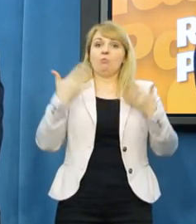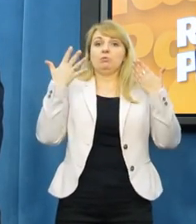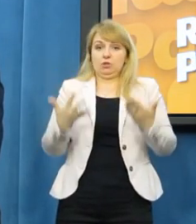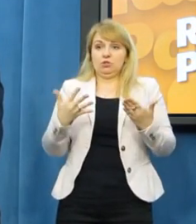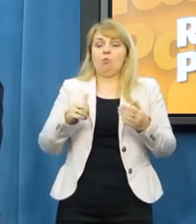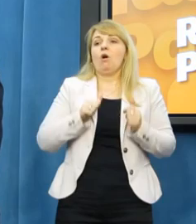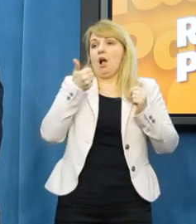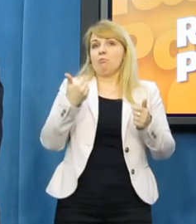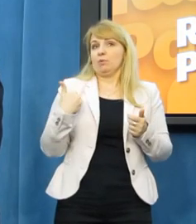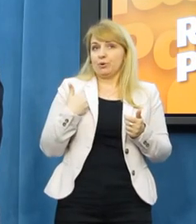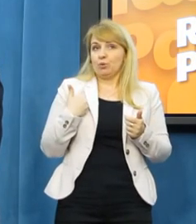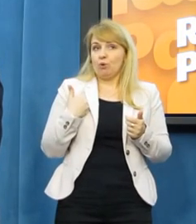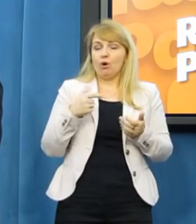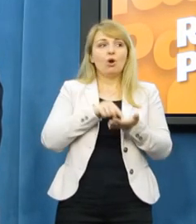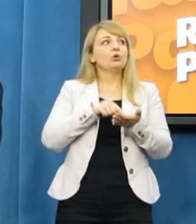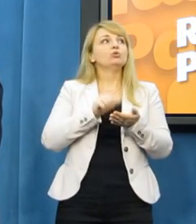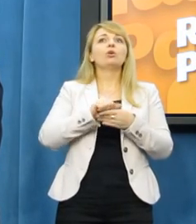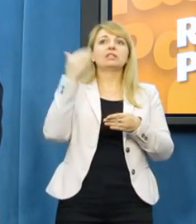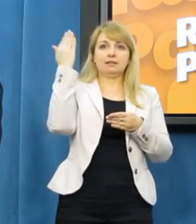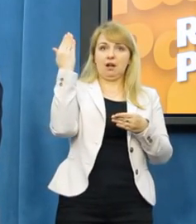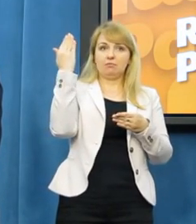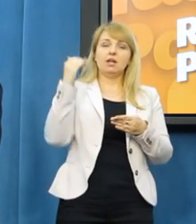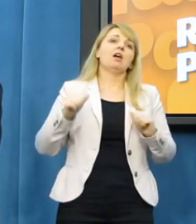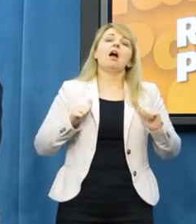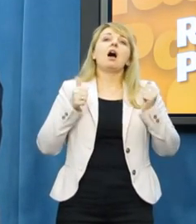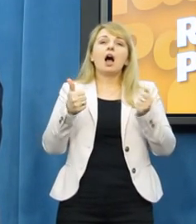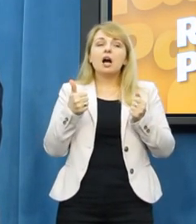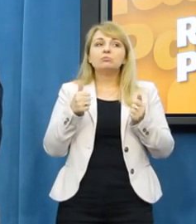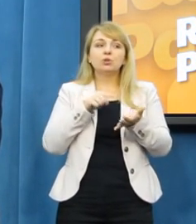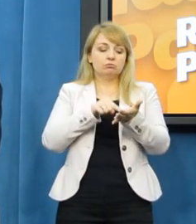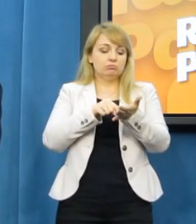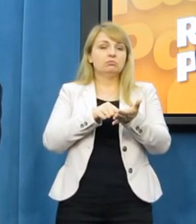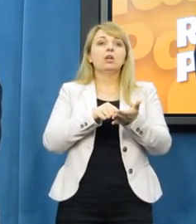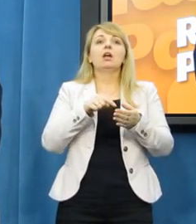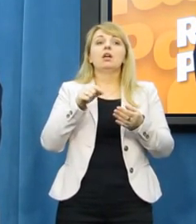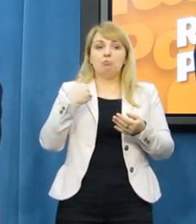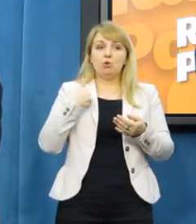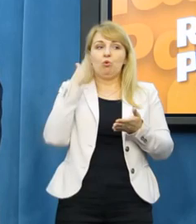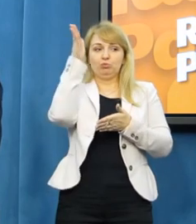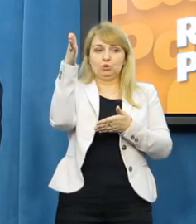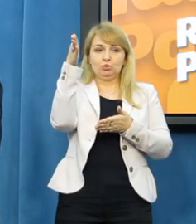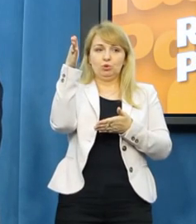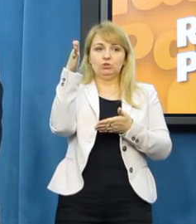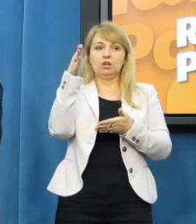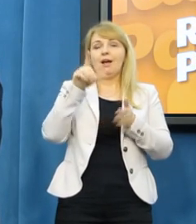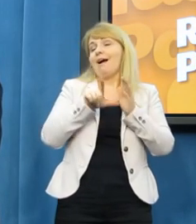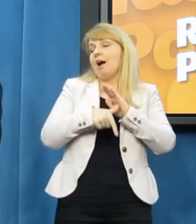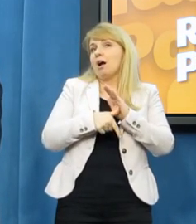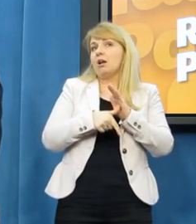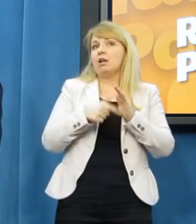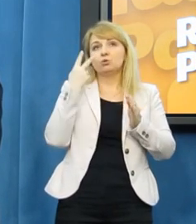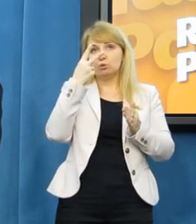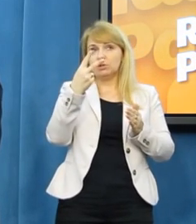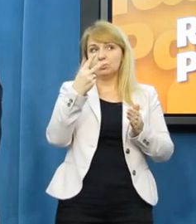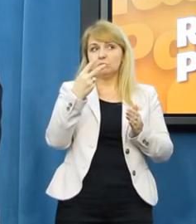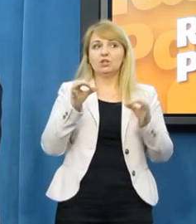To jest właśnie apel po to, żeby do takiego scenariusza doszło. Opawiam się, że dotychczasowe